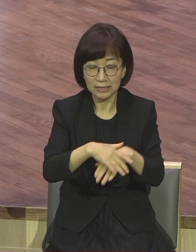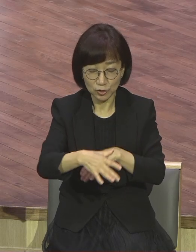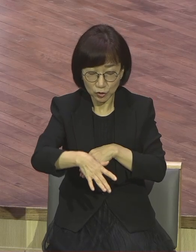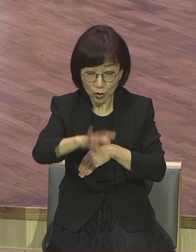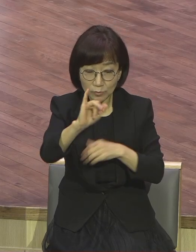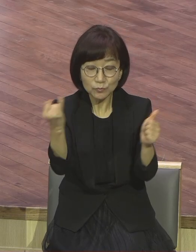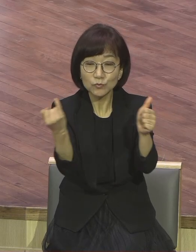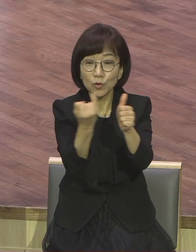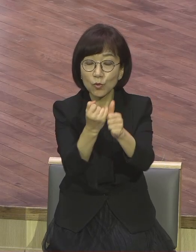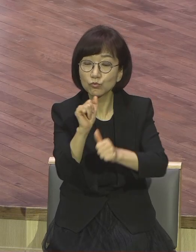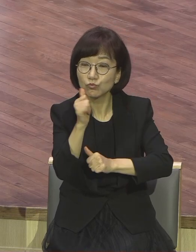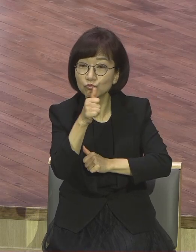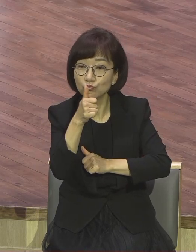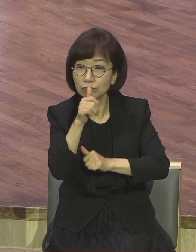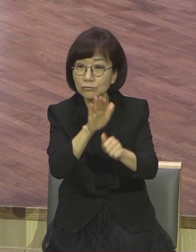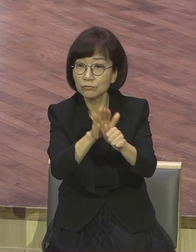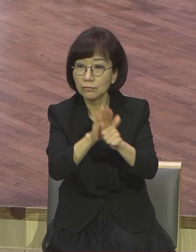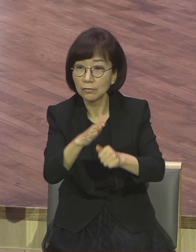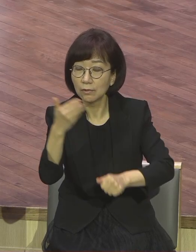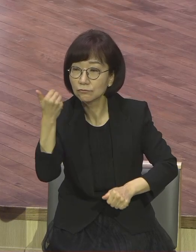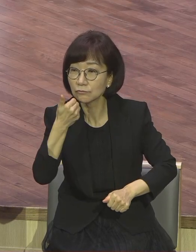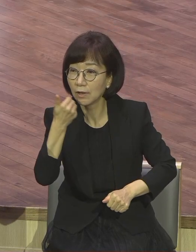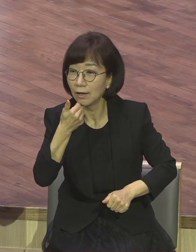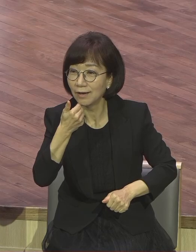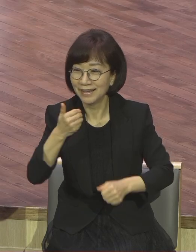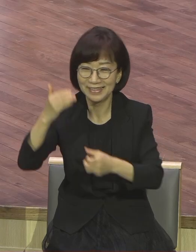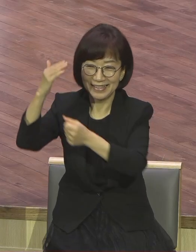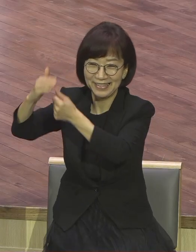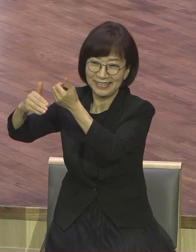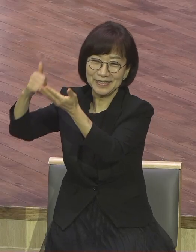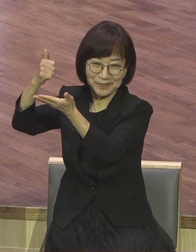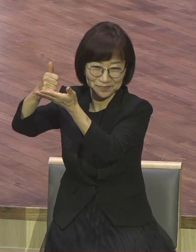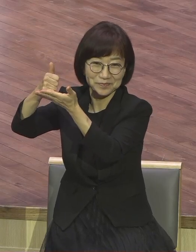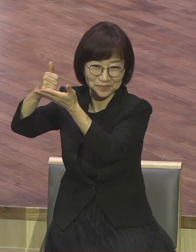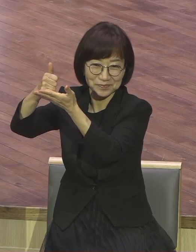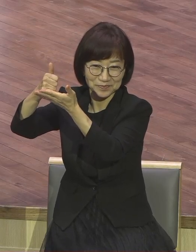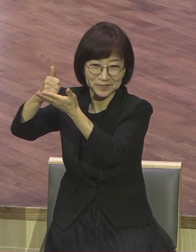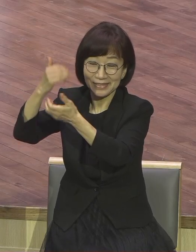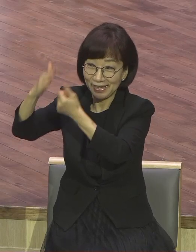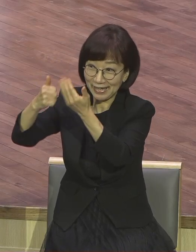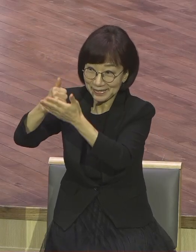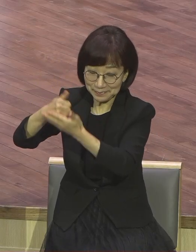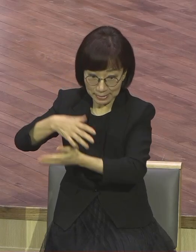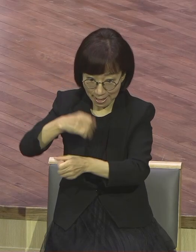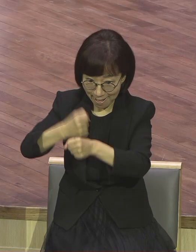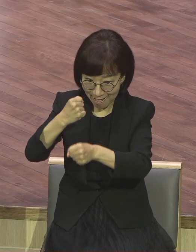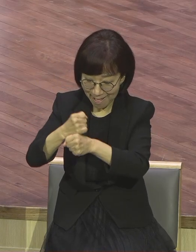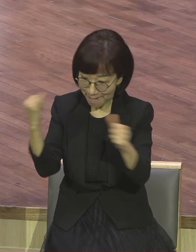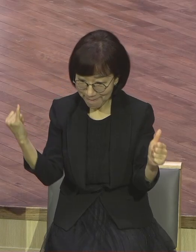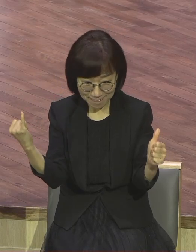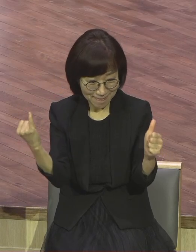중매하시고 주례하신 분이 누구냐 하나님이시죠. 창조주 하나님. 그리고